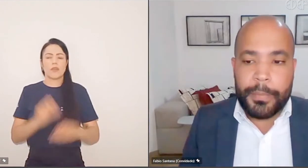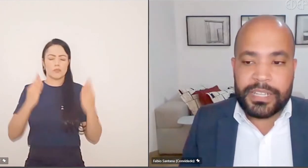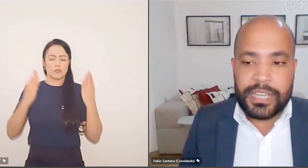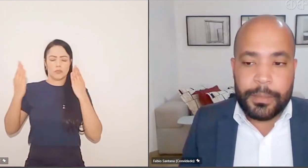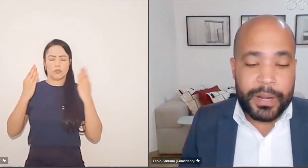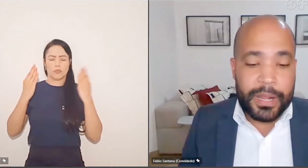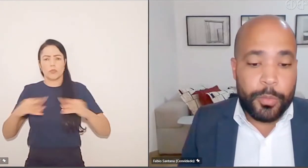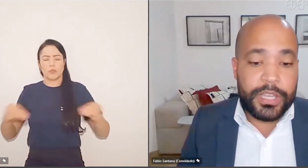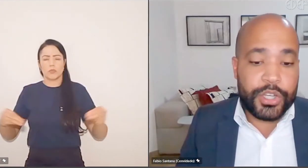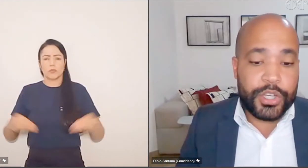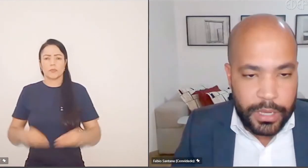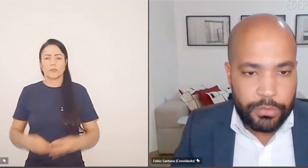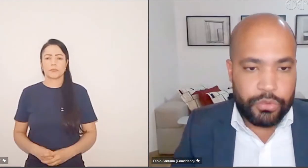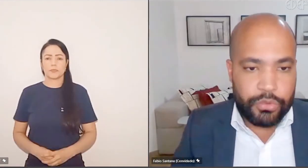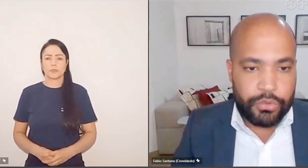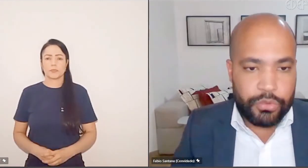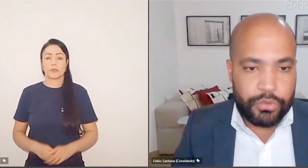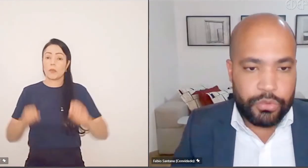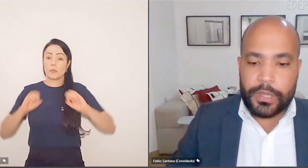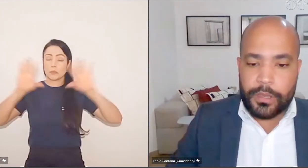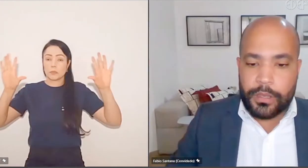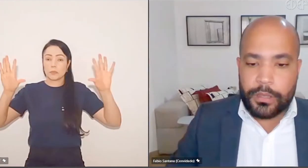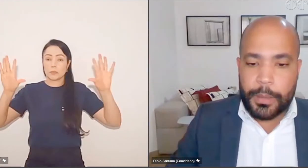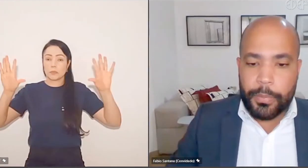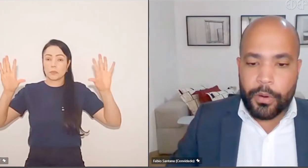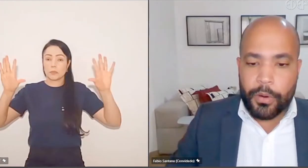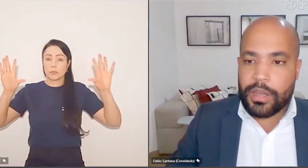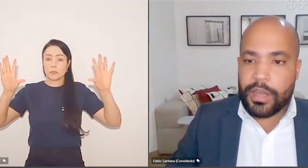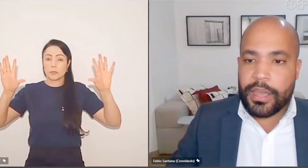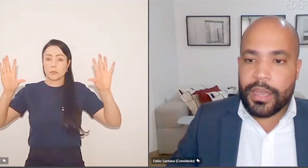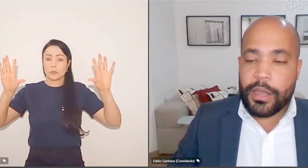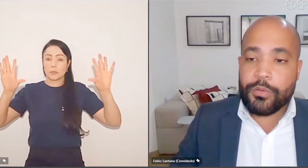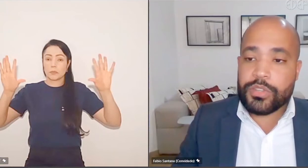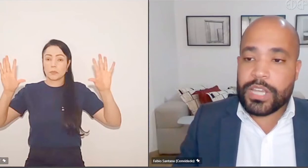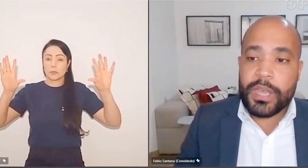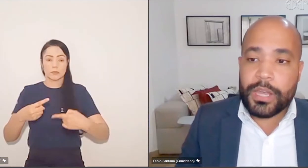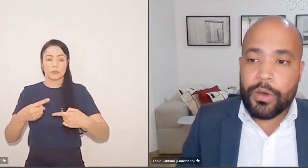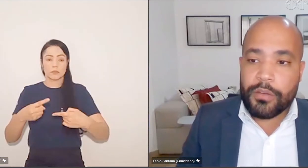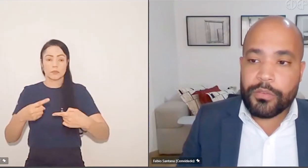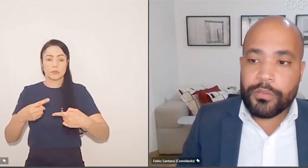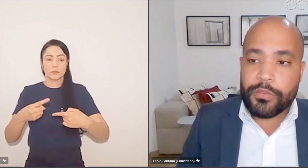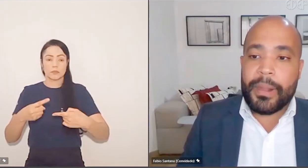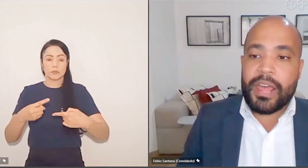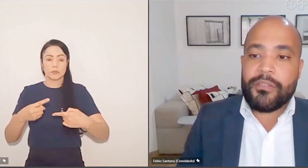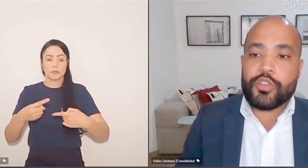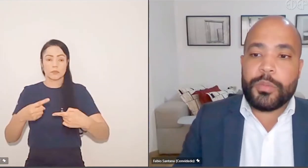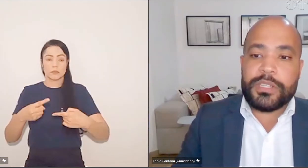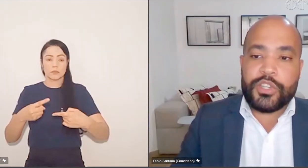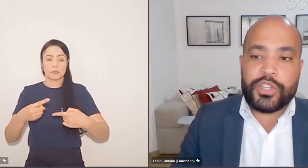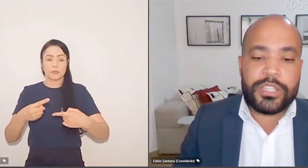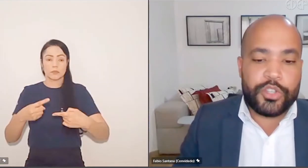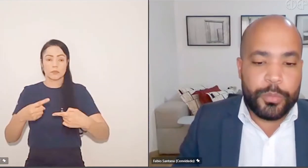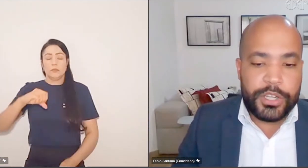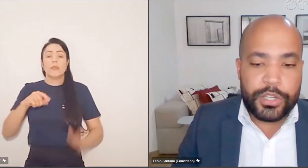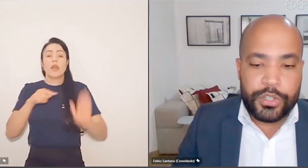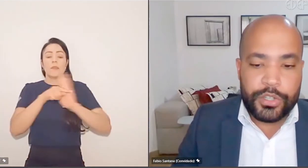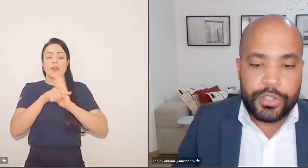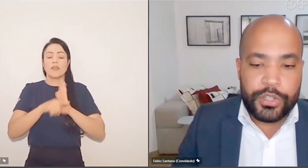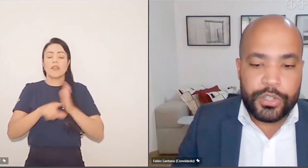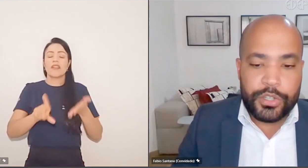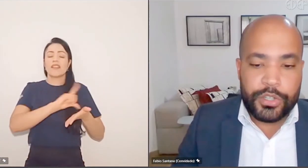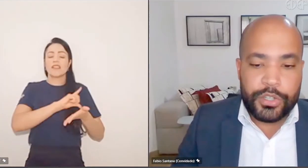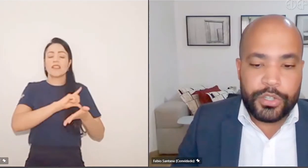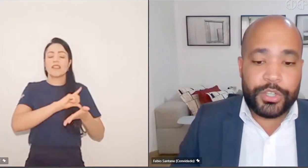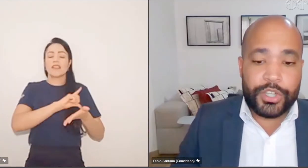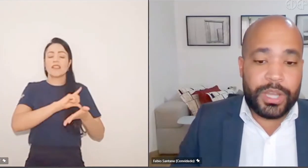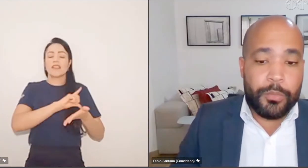para obter esclarecimentos. Depois, o enunciado 69. Consulta prévia sobre a existência de uma lista de